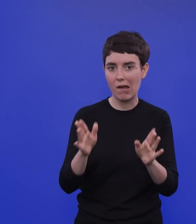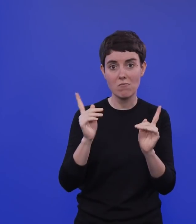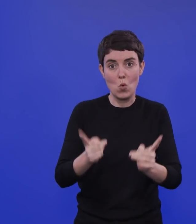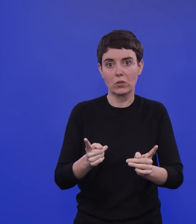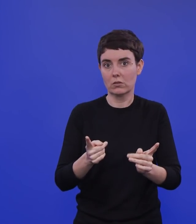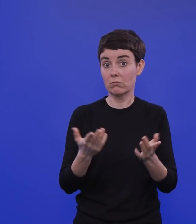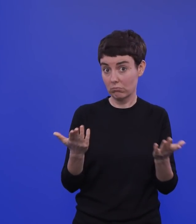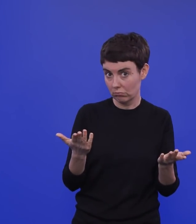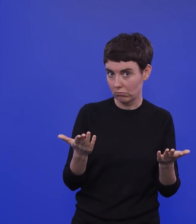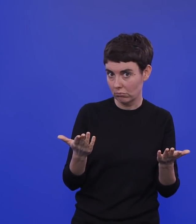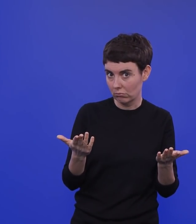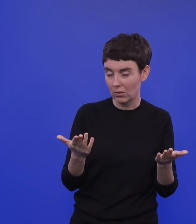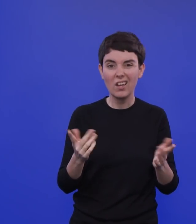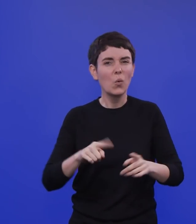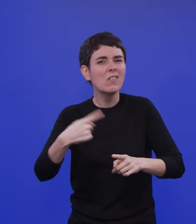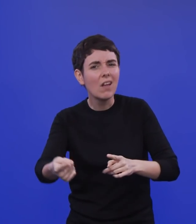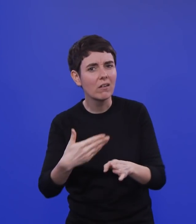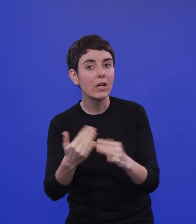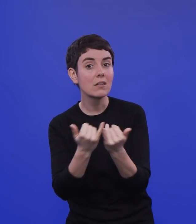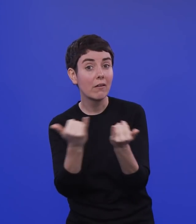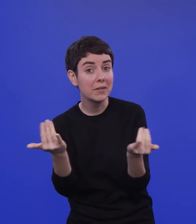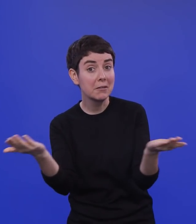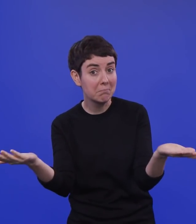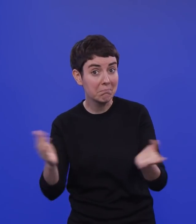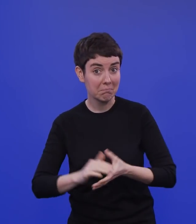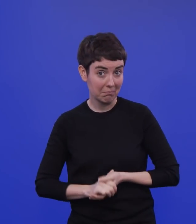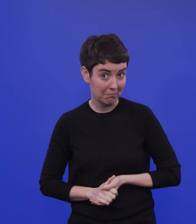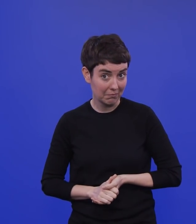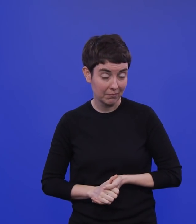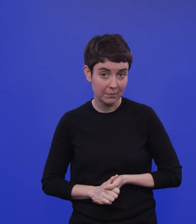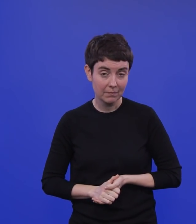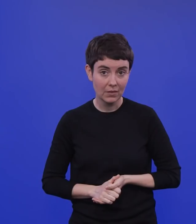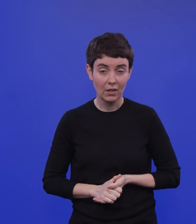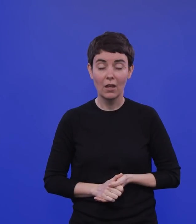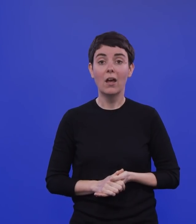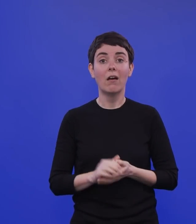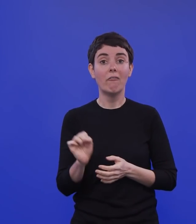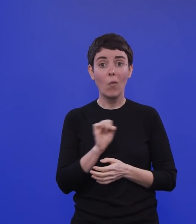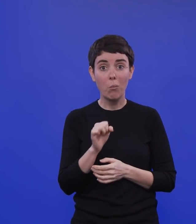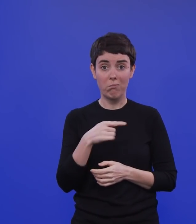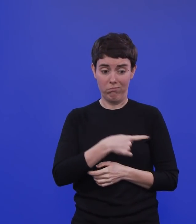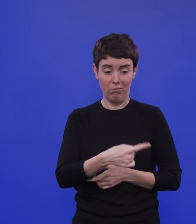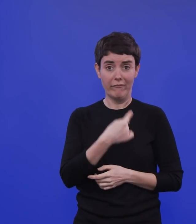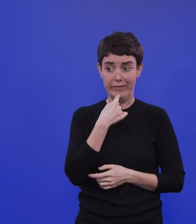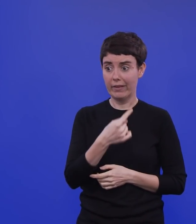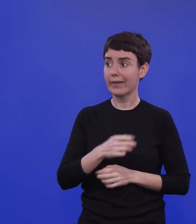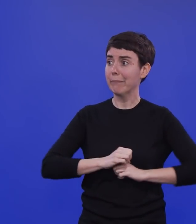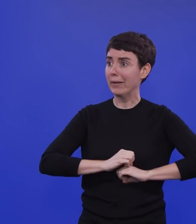ja, also ich will es mal so salopp sagen, diese Pandemie für beendet zu erklären. Laufen zu lassen.